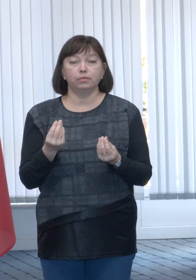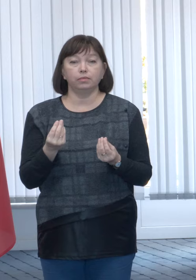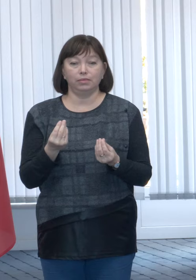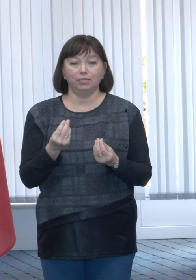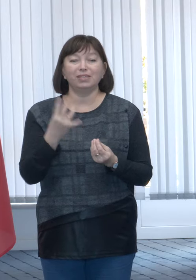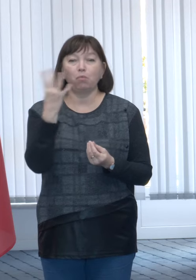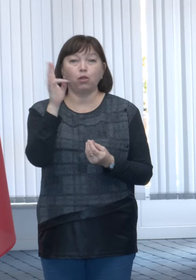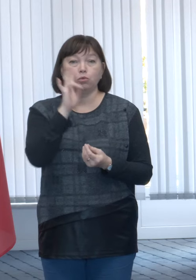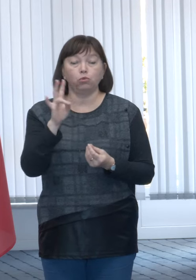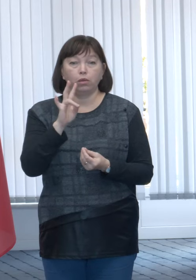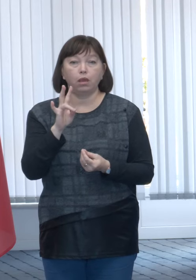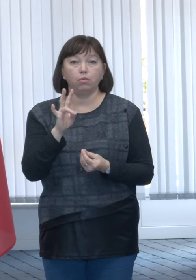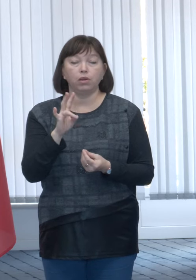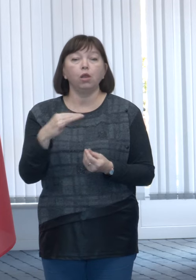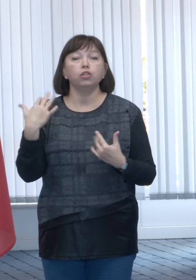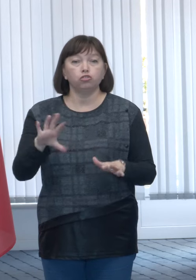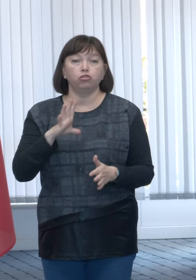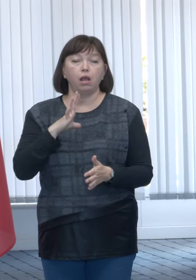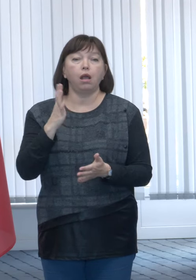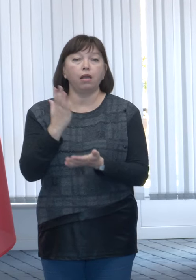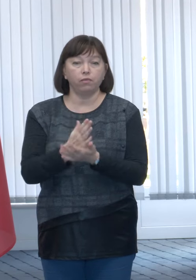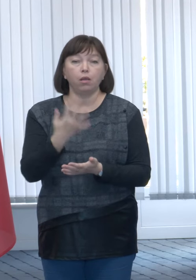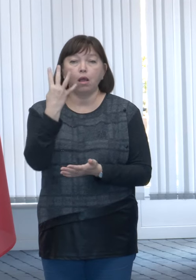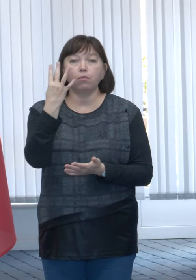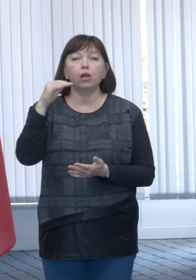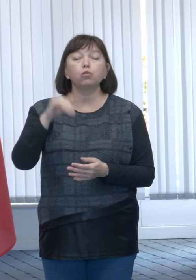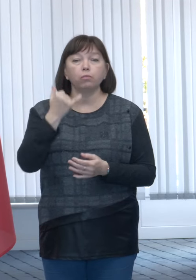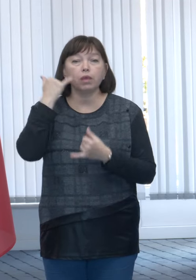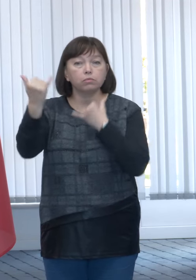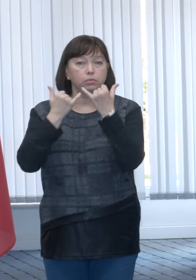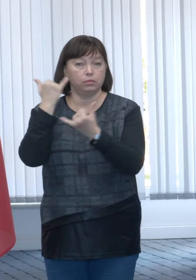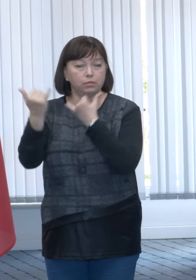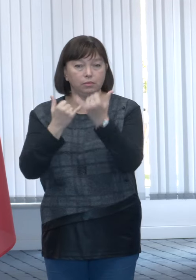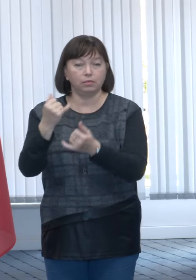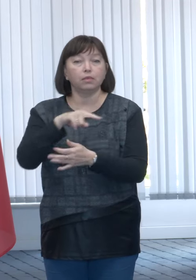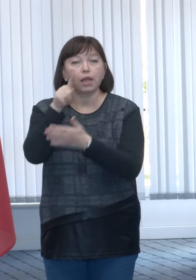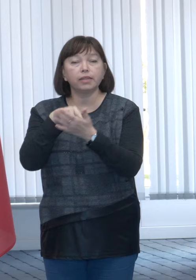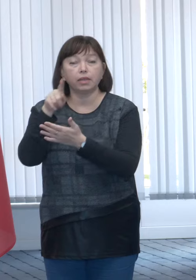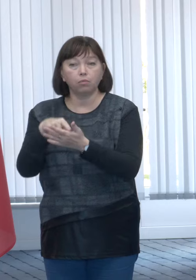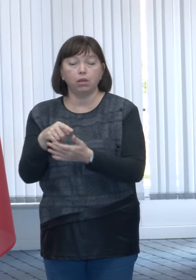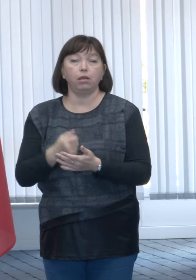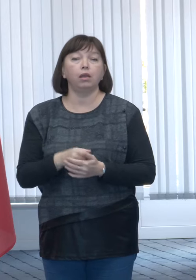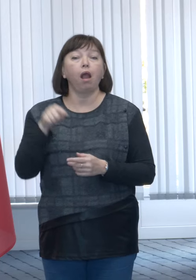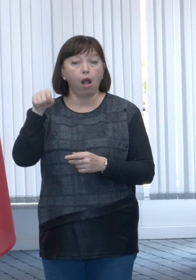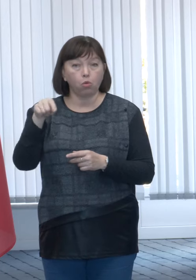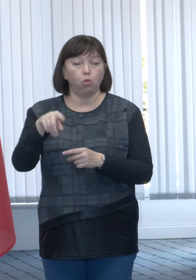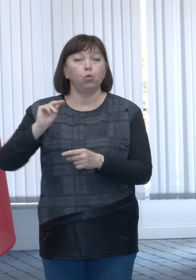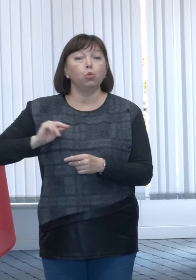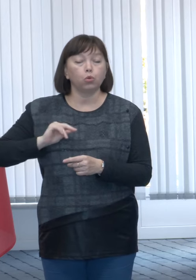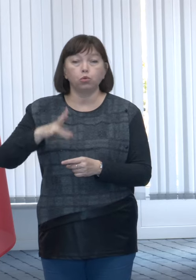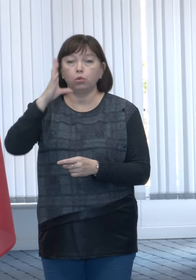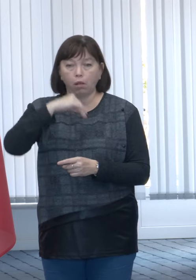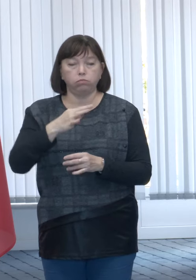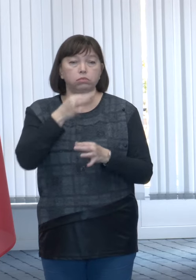pentru ziua de 4 noiembrie, avem aproximativ 4.000 de apeluri de telefonice la care colegii au